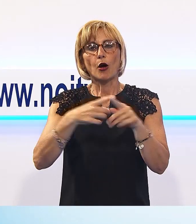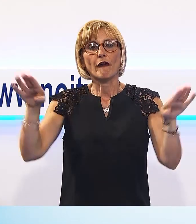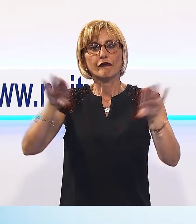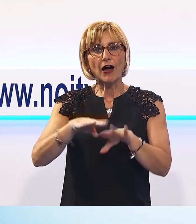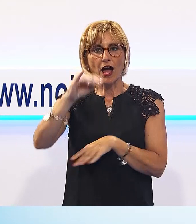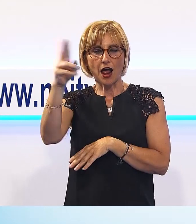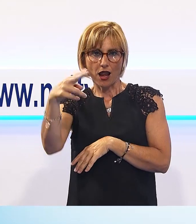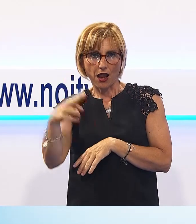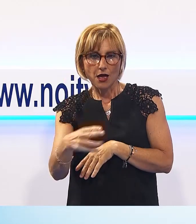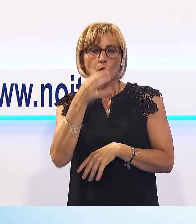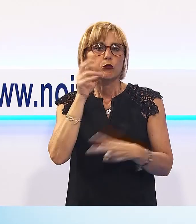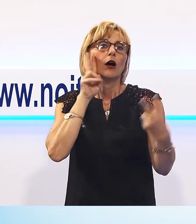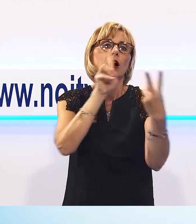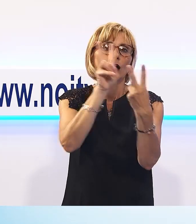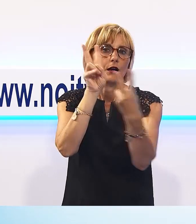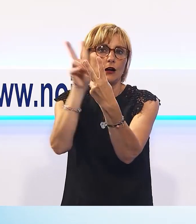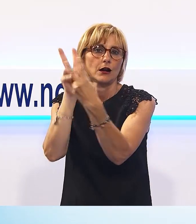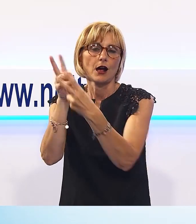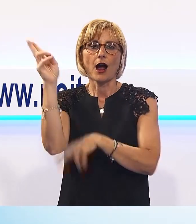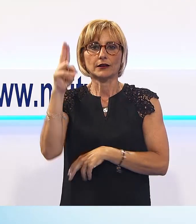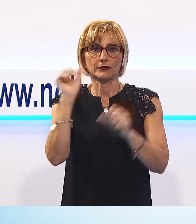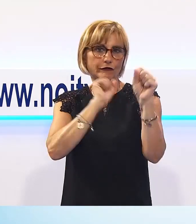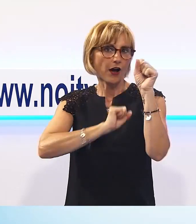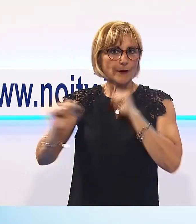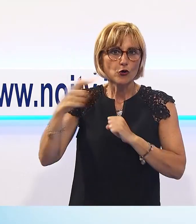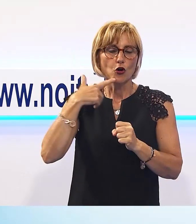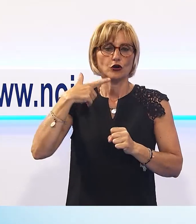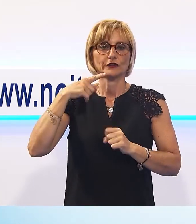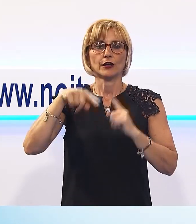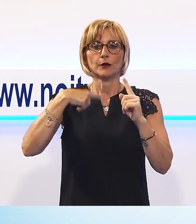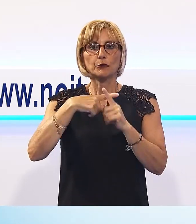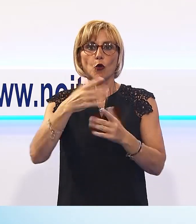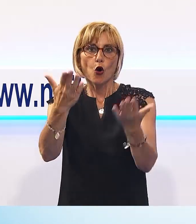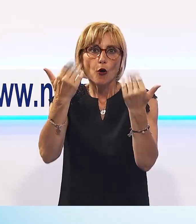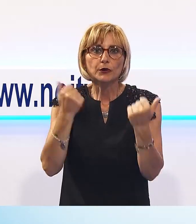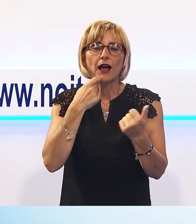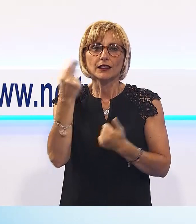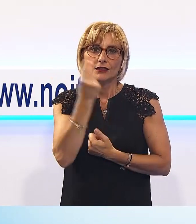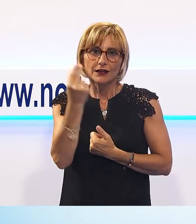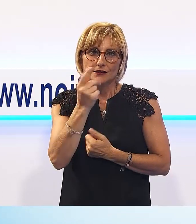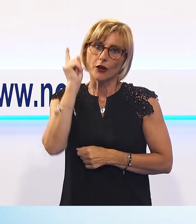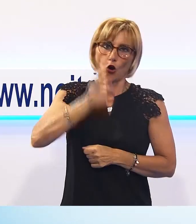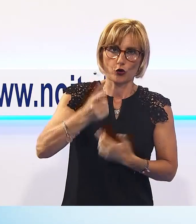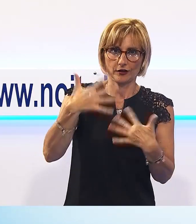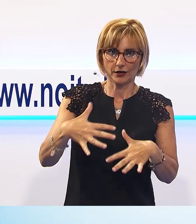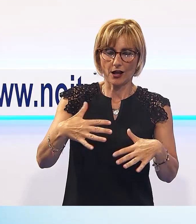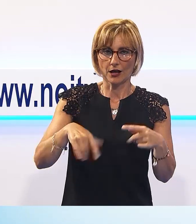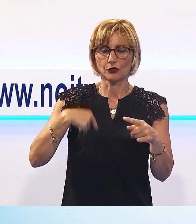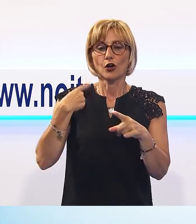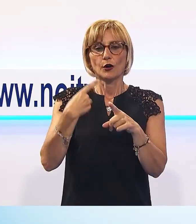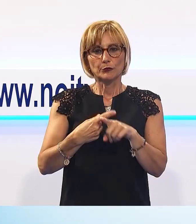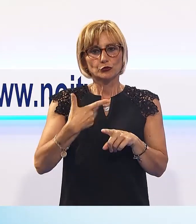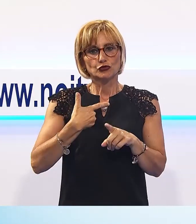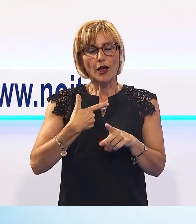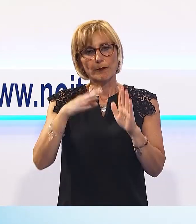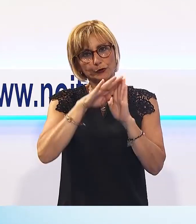dove incontrare artisti affermati ed emergenti ed acquistare il disegno desiderato commissionato. E poi, come sempre, un